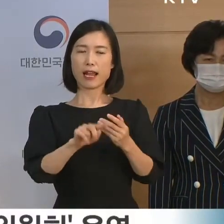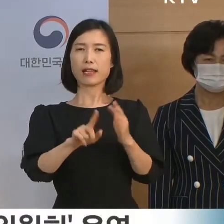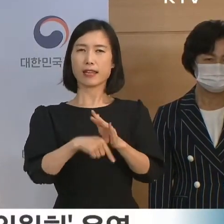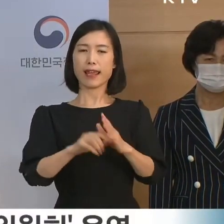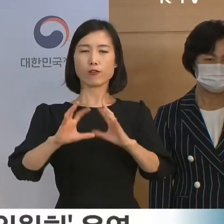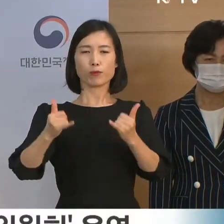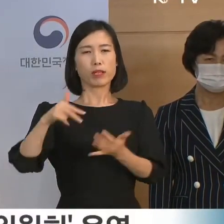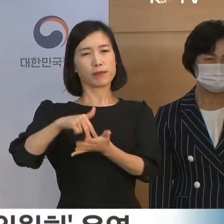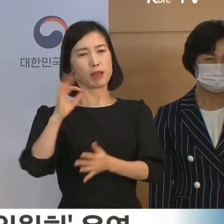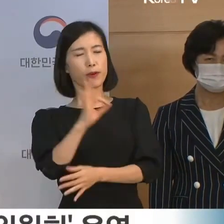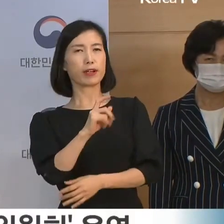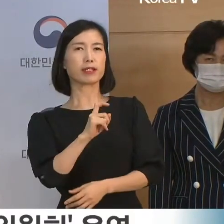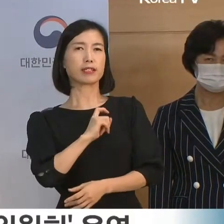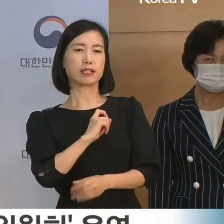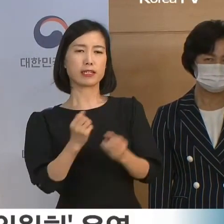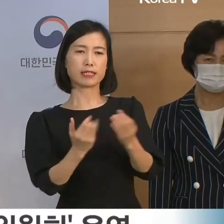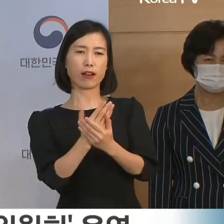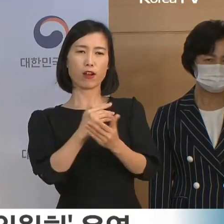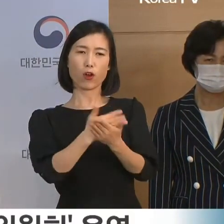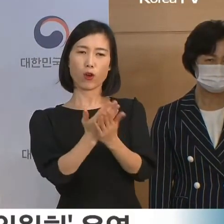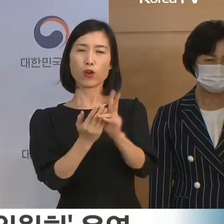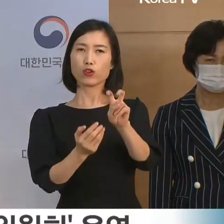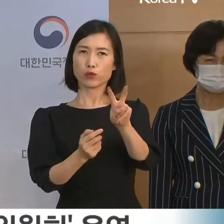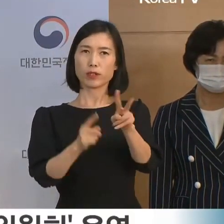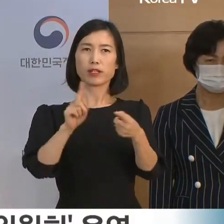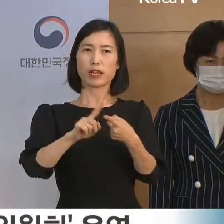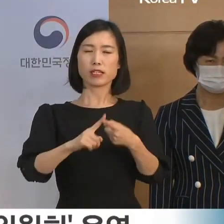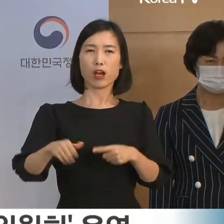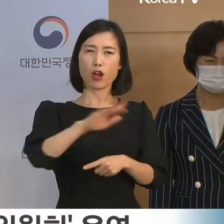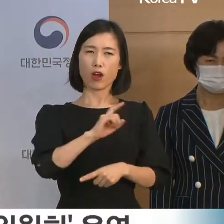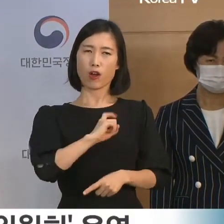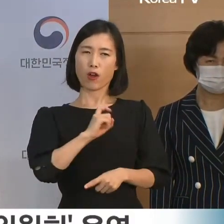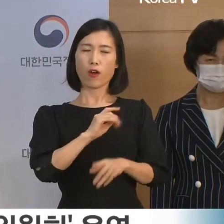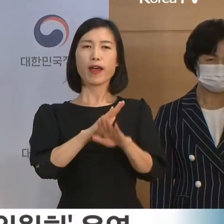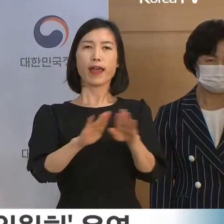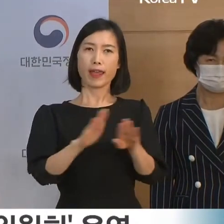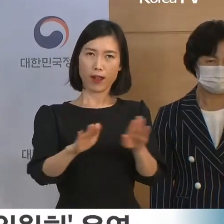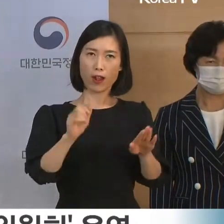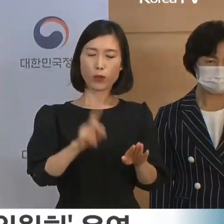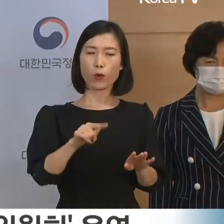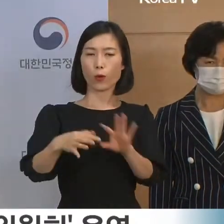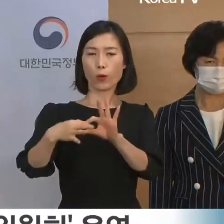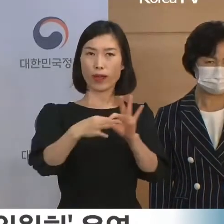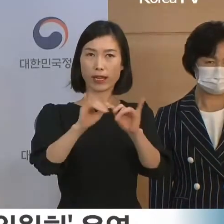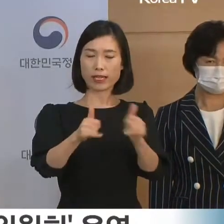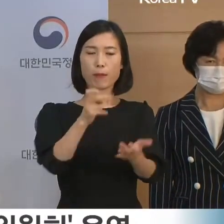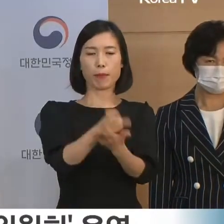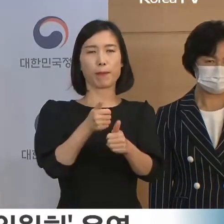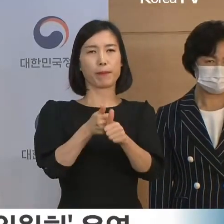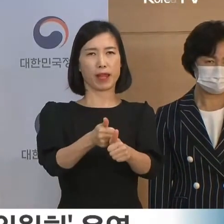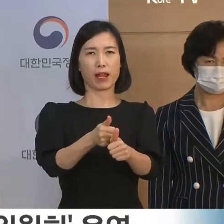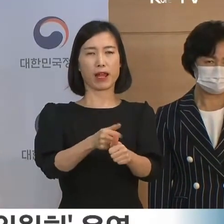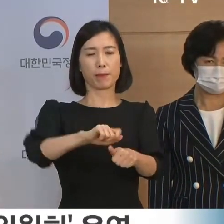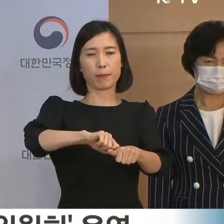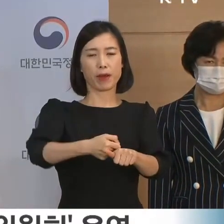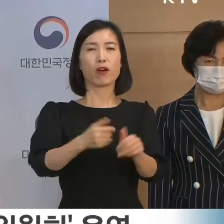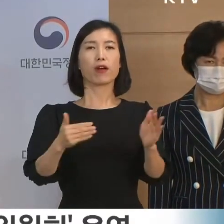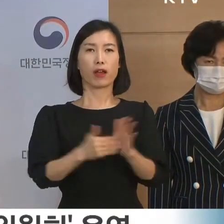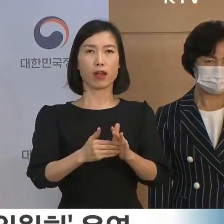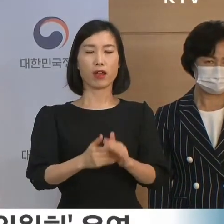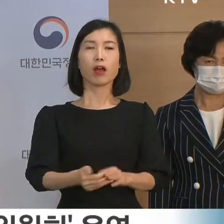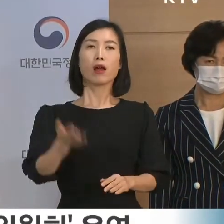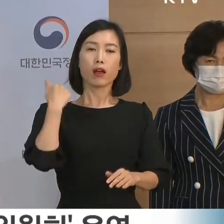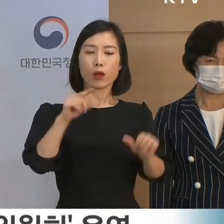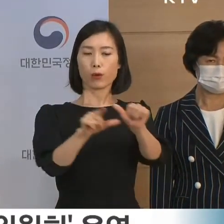의혹사건에 대해서는 진상을 규명하고 관계자들은 법에 따라 조치했습니다. 5